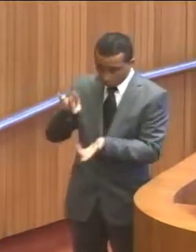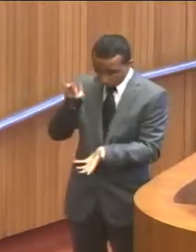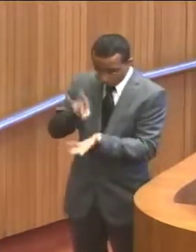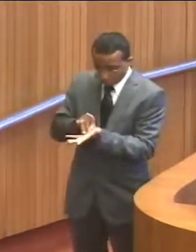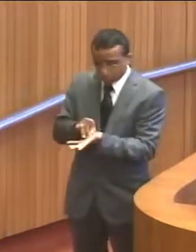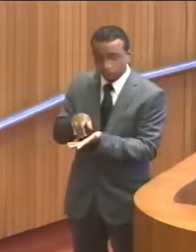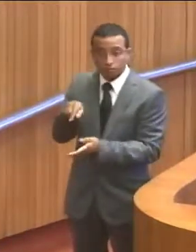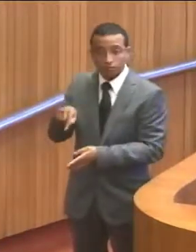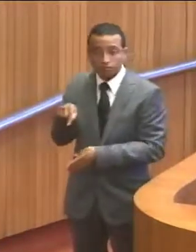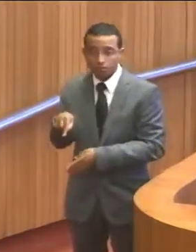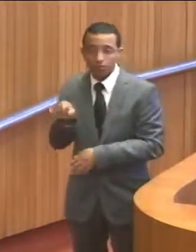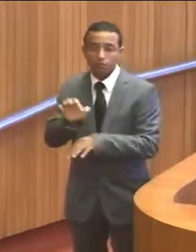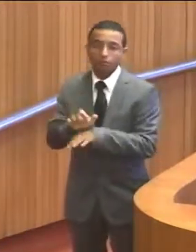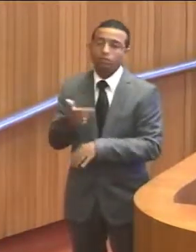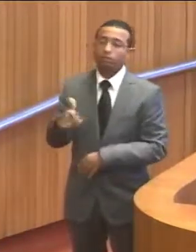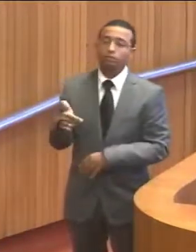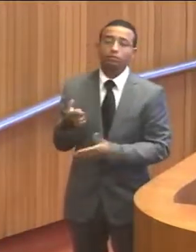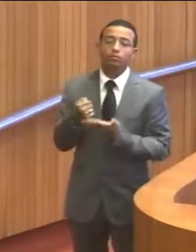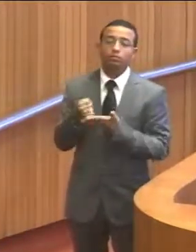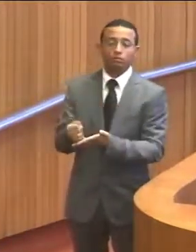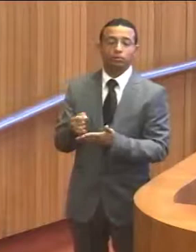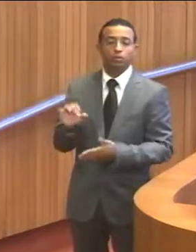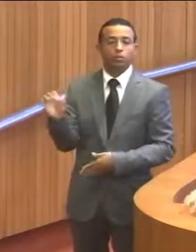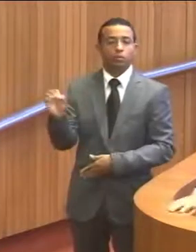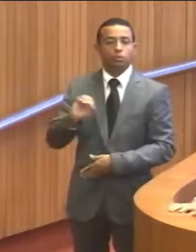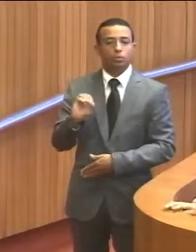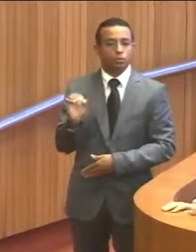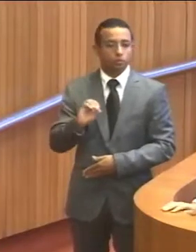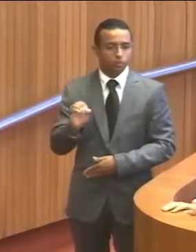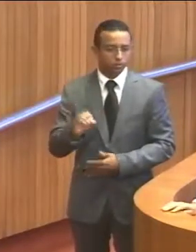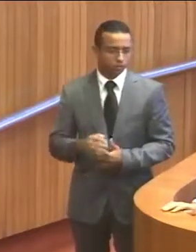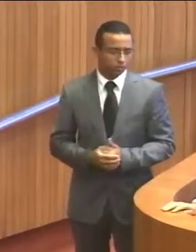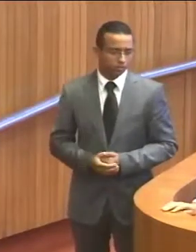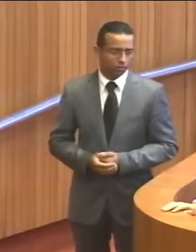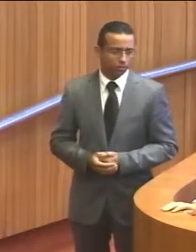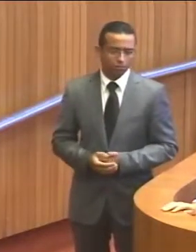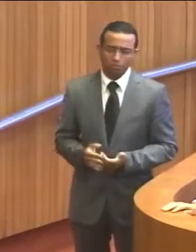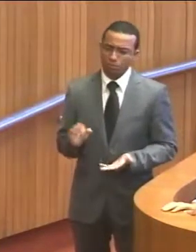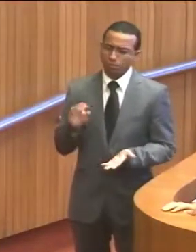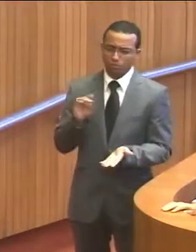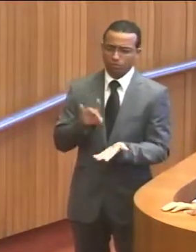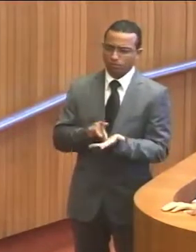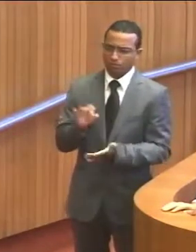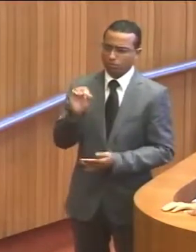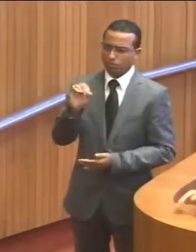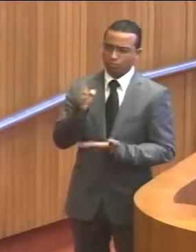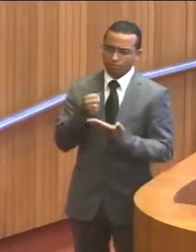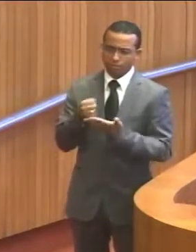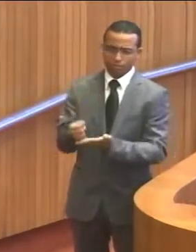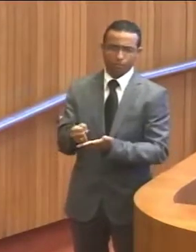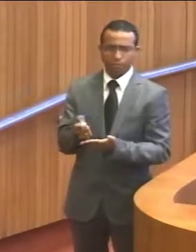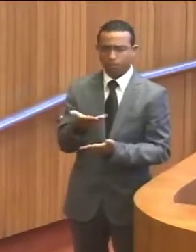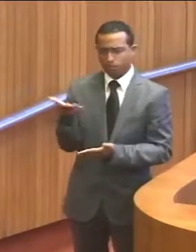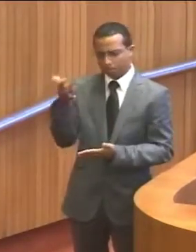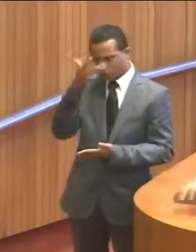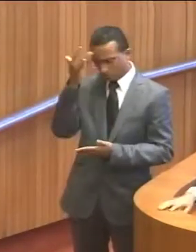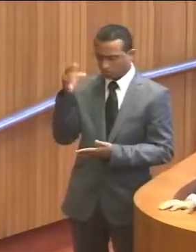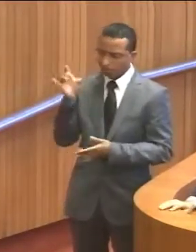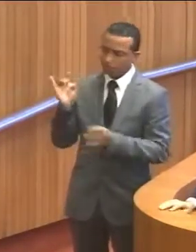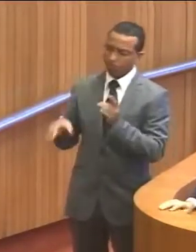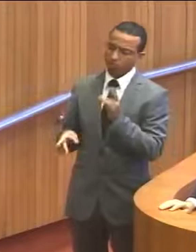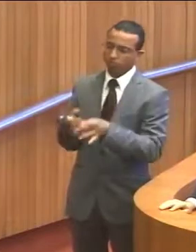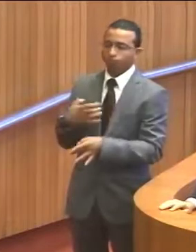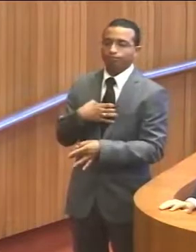do nosso Estado, aí não tem apoio nenhum. Nenhum. E o povo é obrigado a